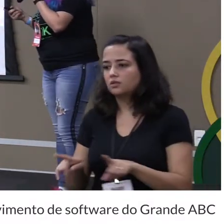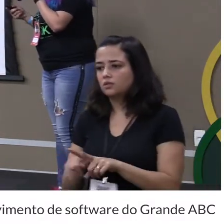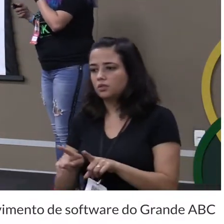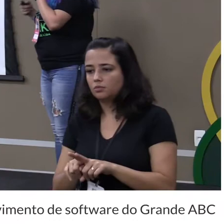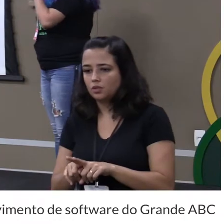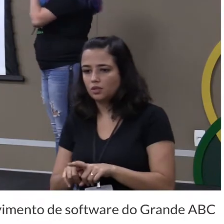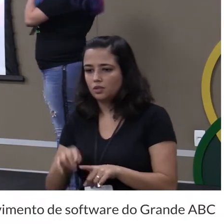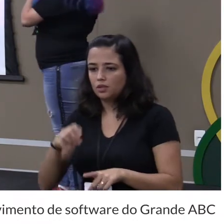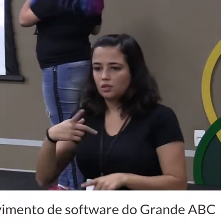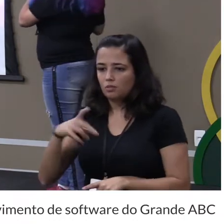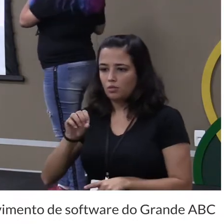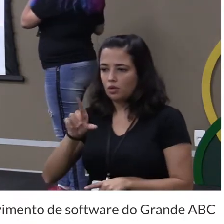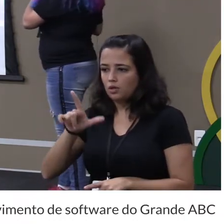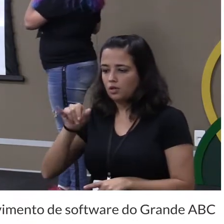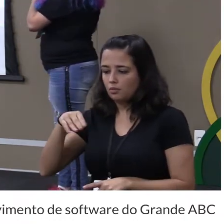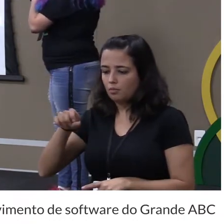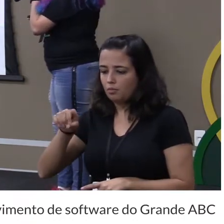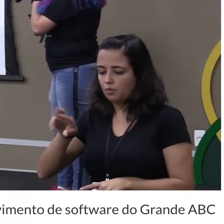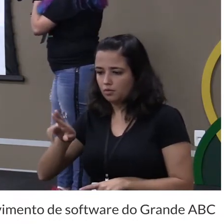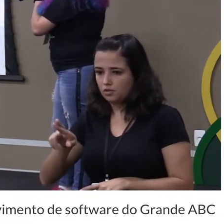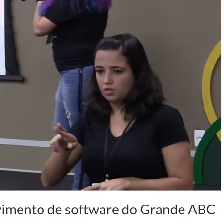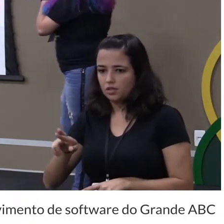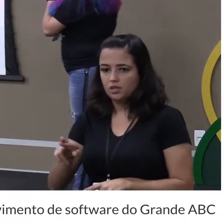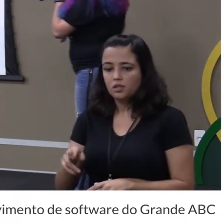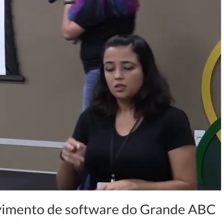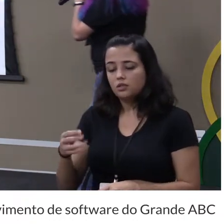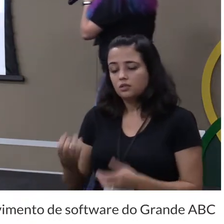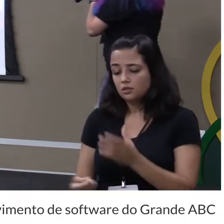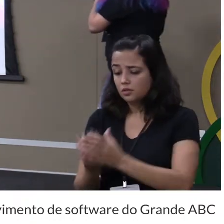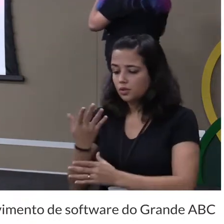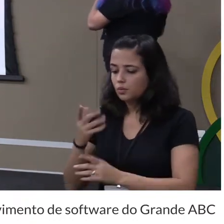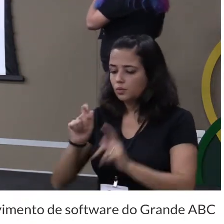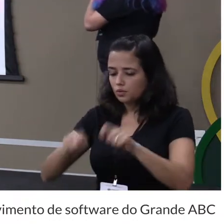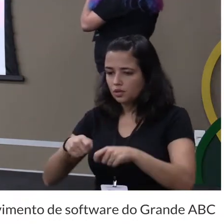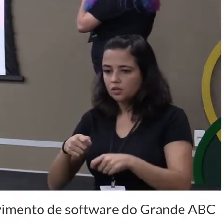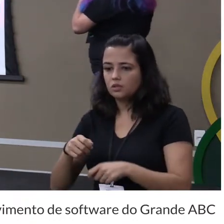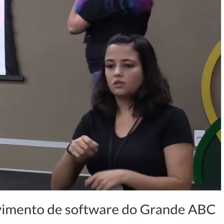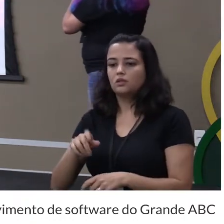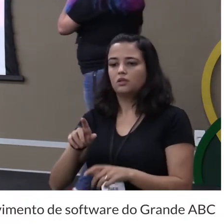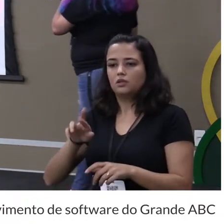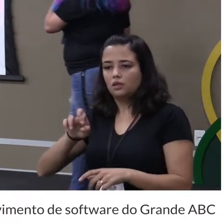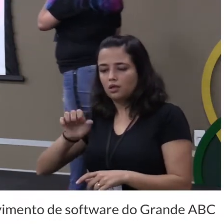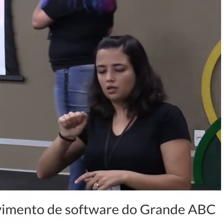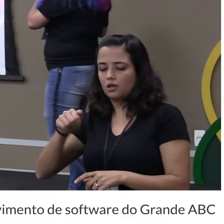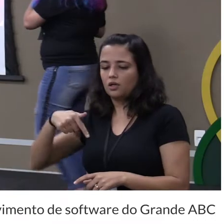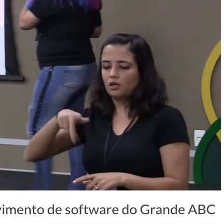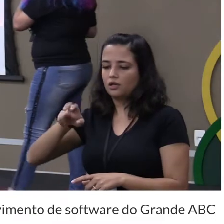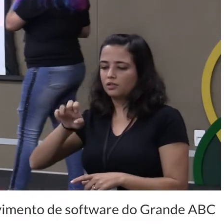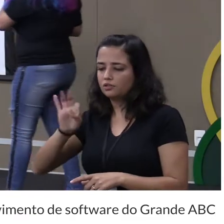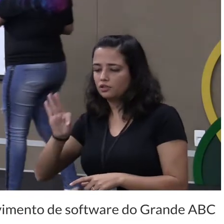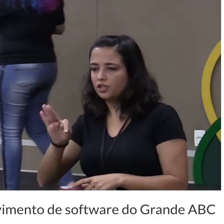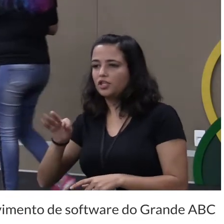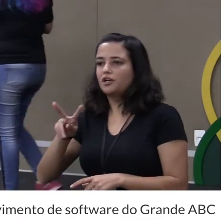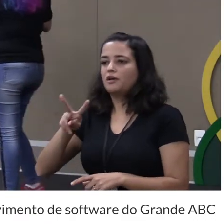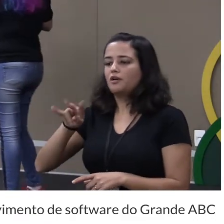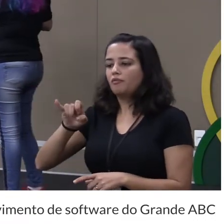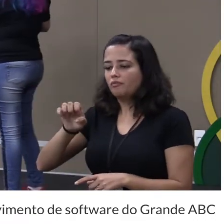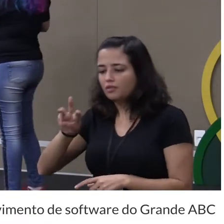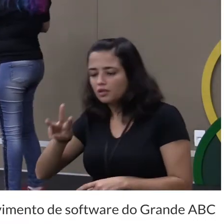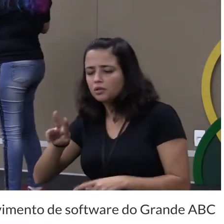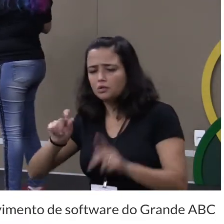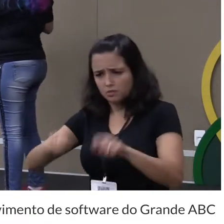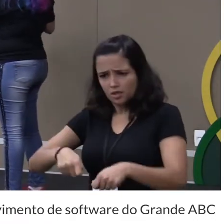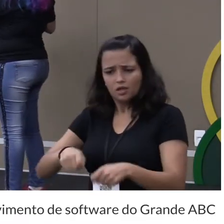Polymer pelo fato deles serem nativos eles funcionam com React com Angular com Vue tipo eles